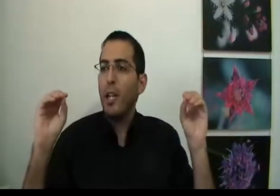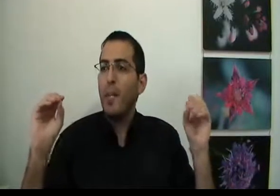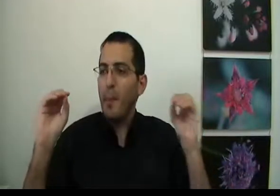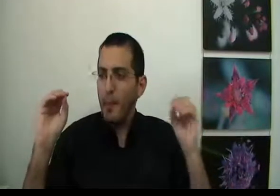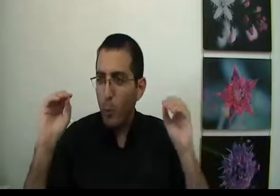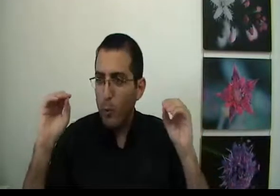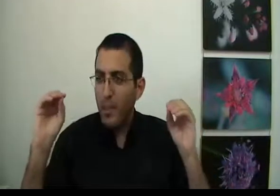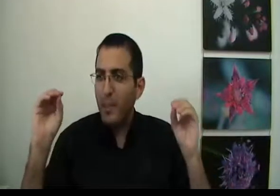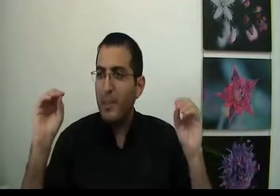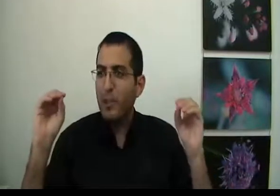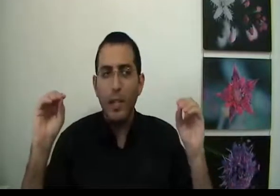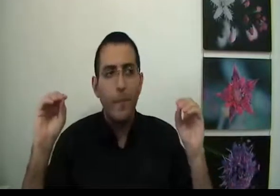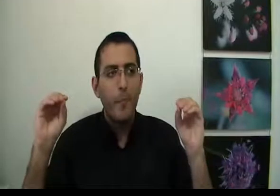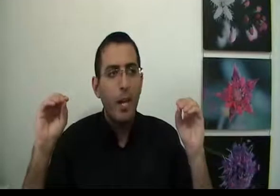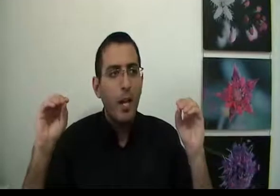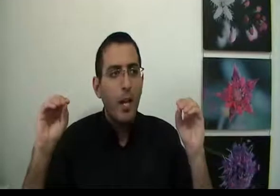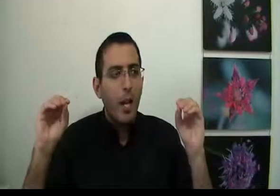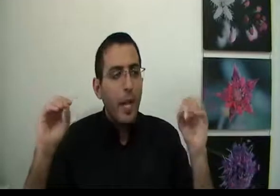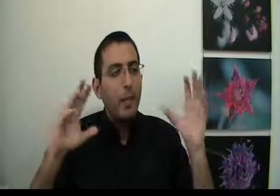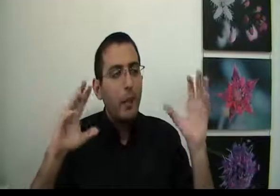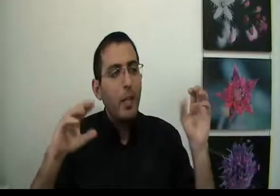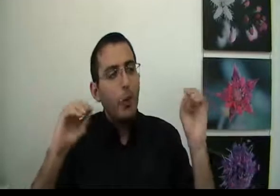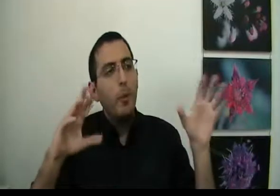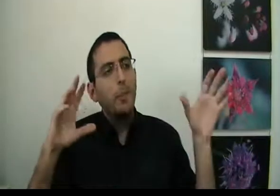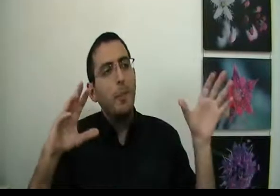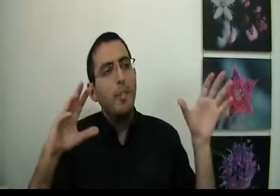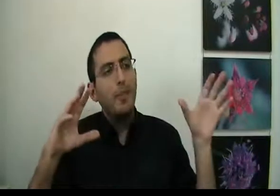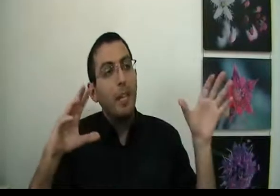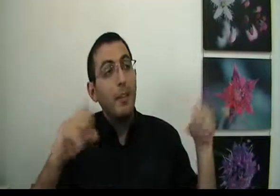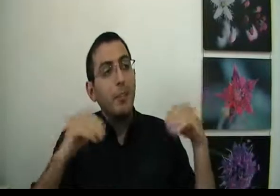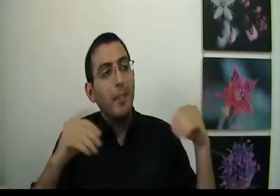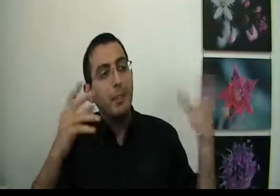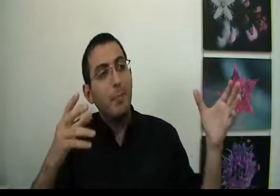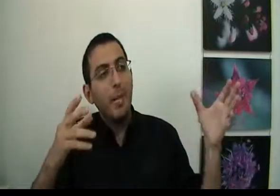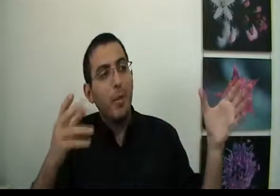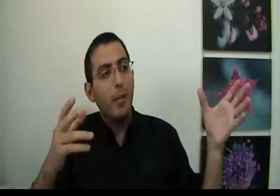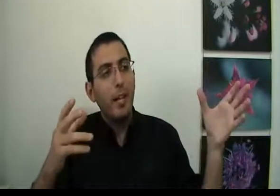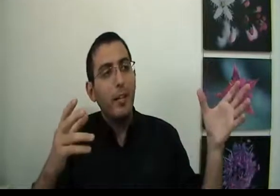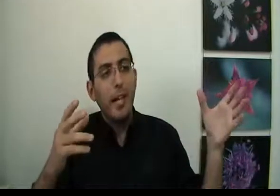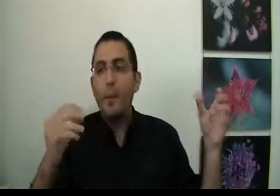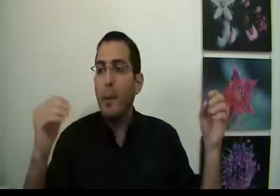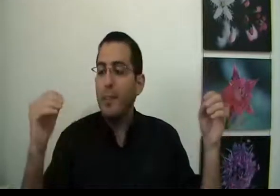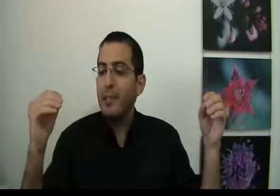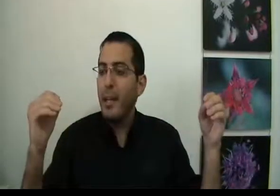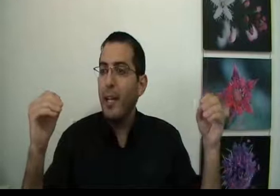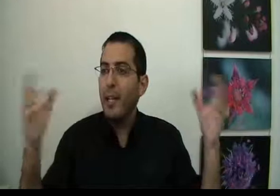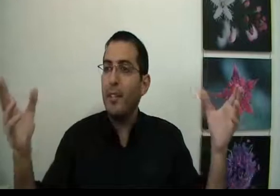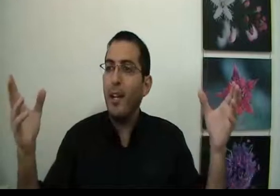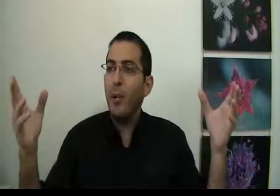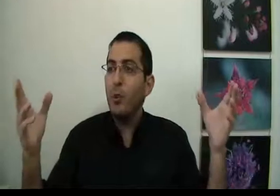האם אני באמת מרוצה במצב שלי? האם אני באמת לא מרוצה במצב שלי? אם יש באמת סיבה להתלונן? האם יש באמת סיבה לקטר או